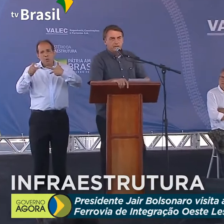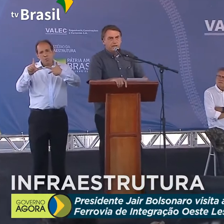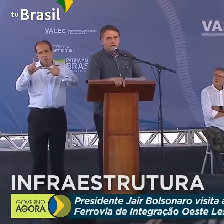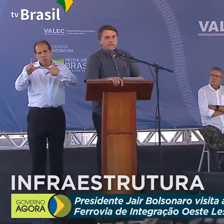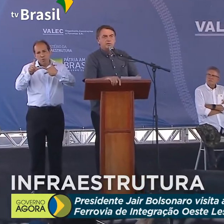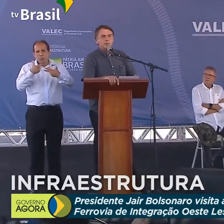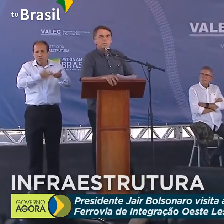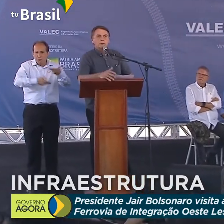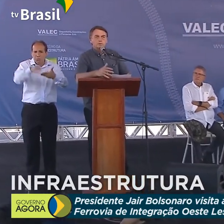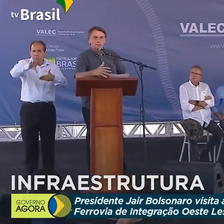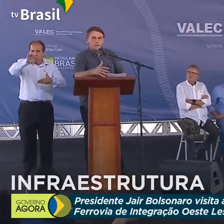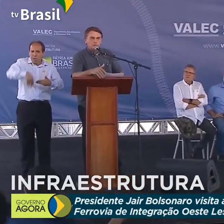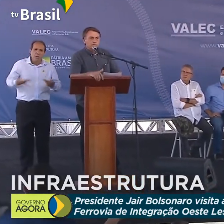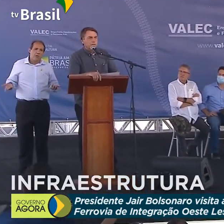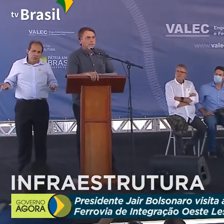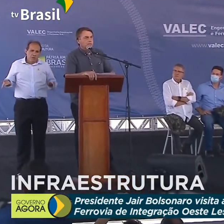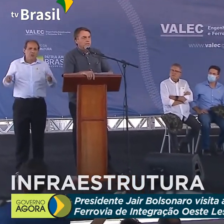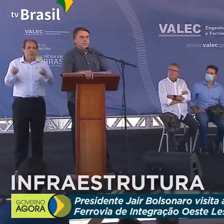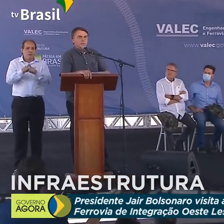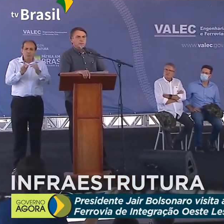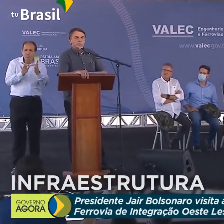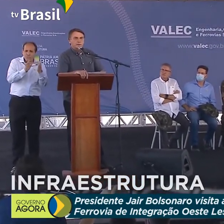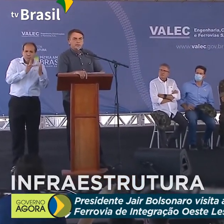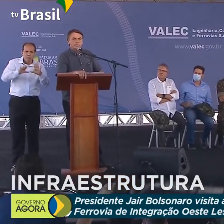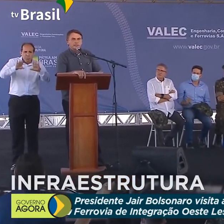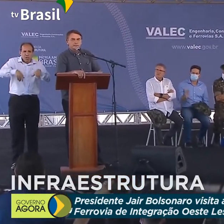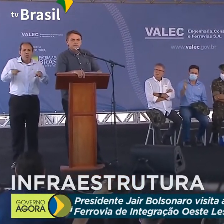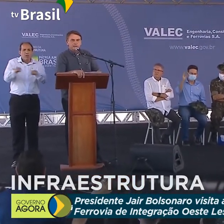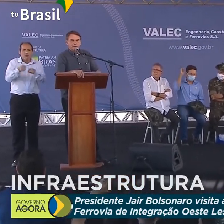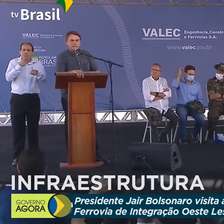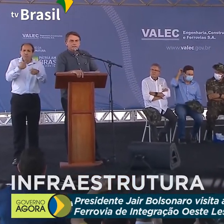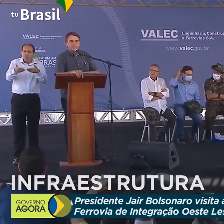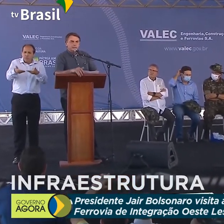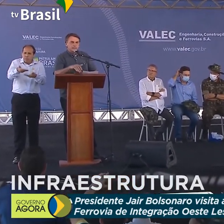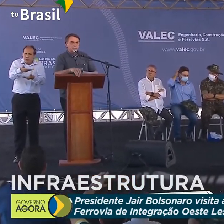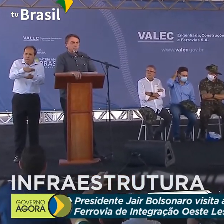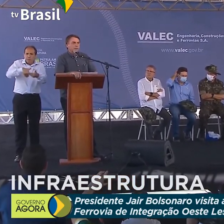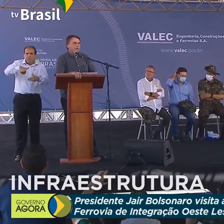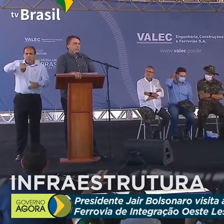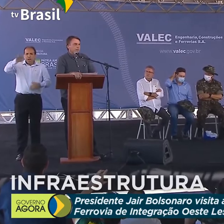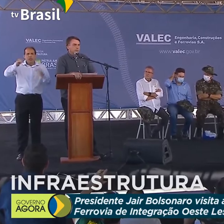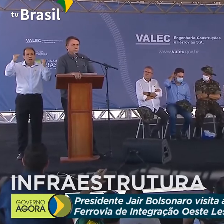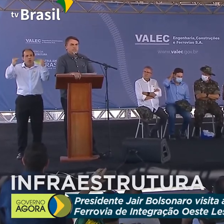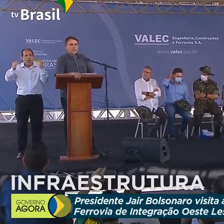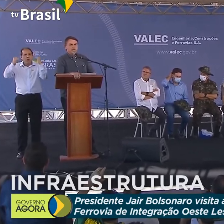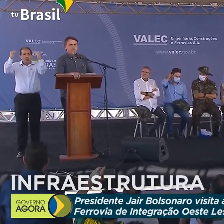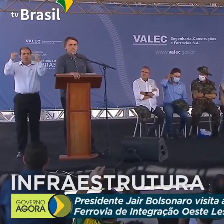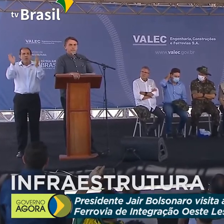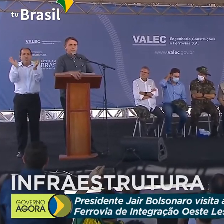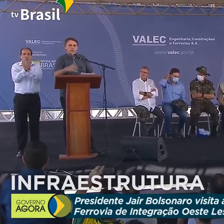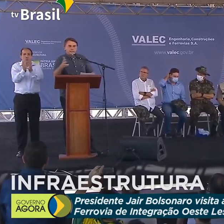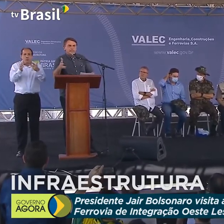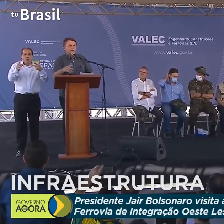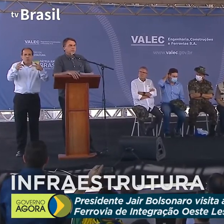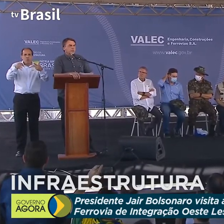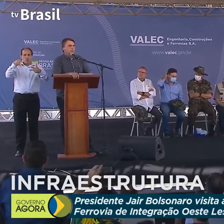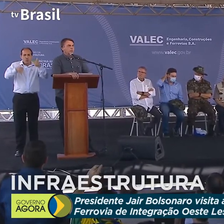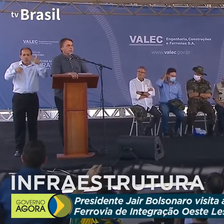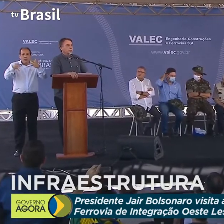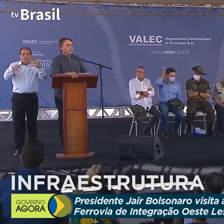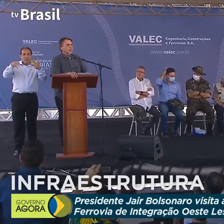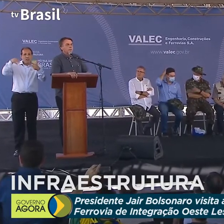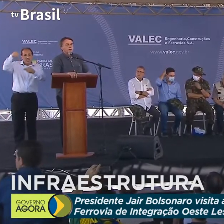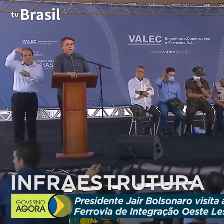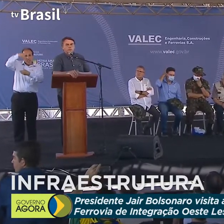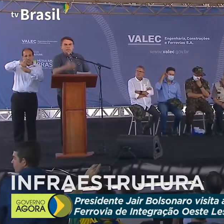Brasileiro. Assim como, aos poucos, estamos nos aproximando cada vez mais das autoridades do judiciário. Lá dentro do